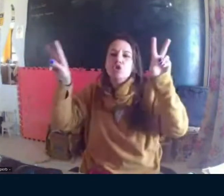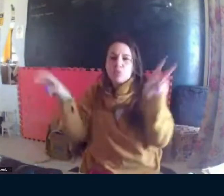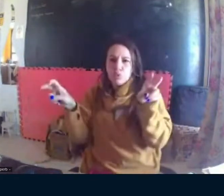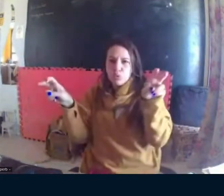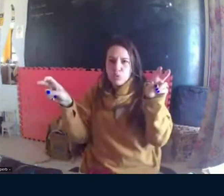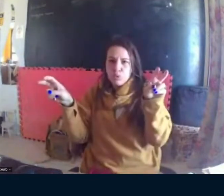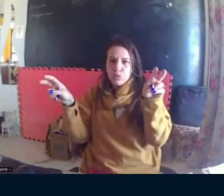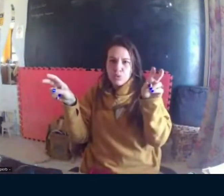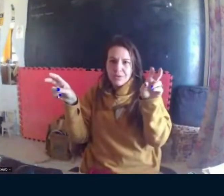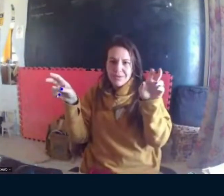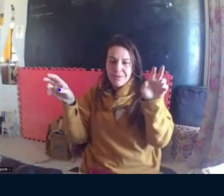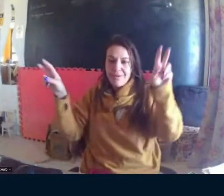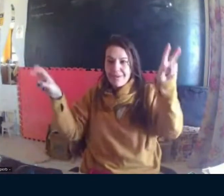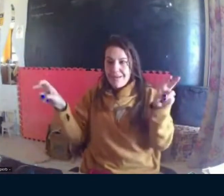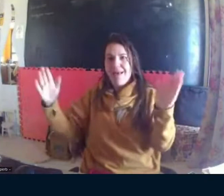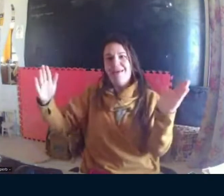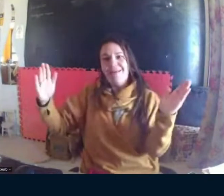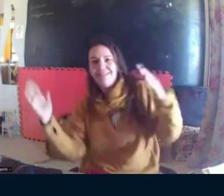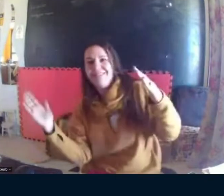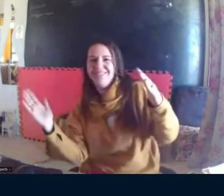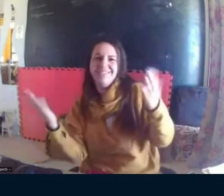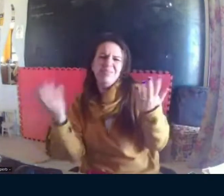de algum texto, ou entre aspas,